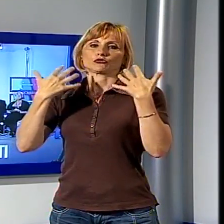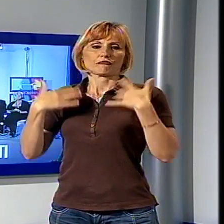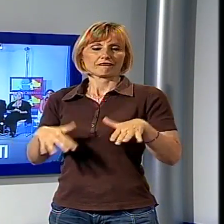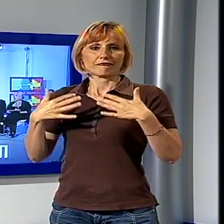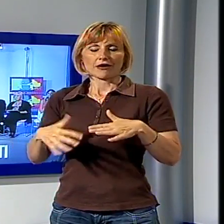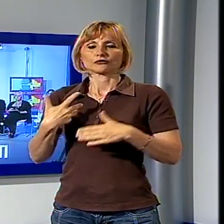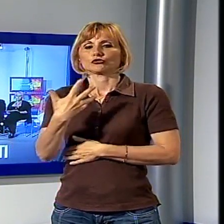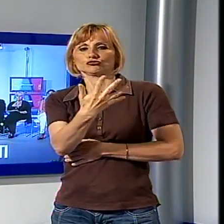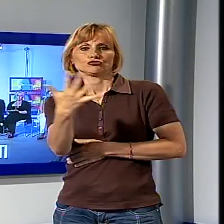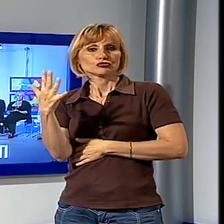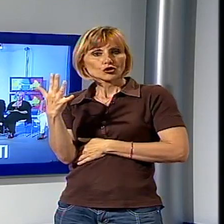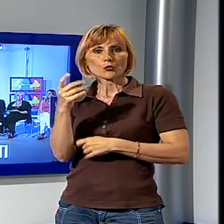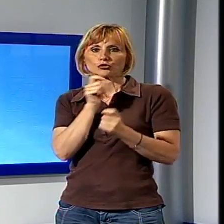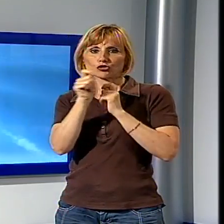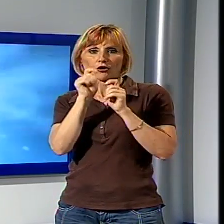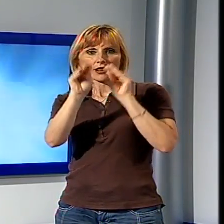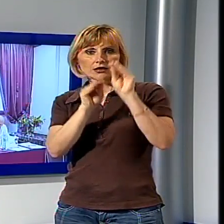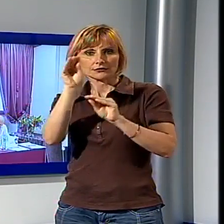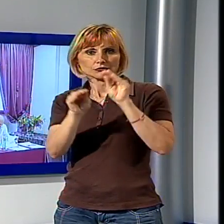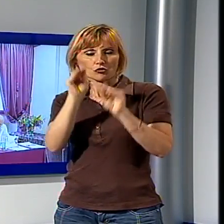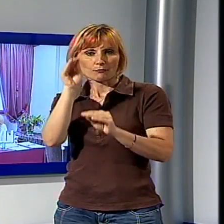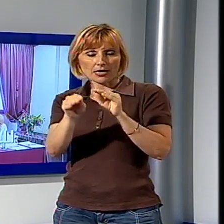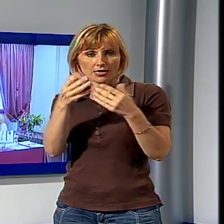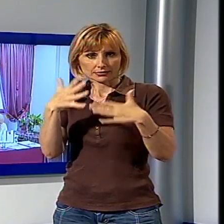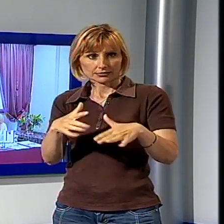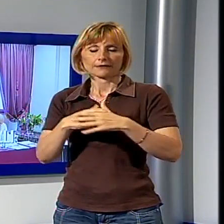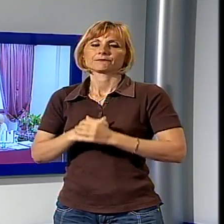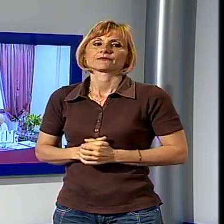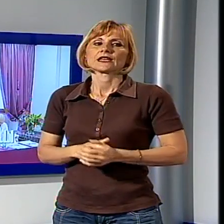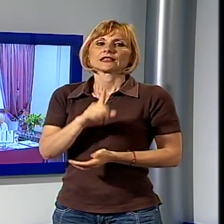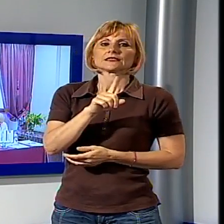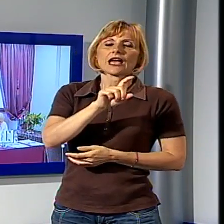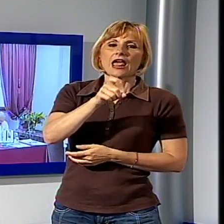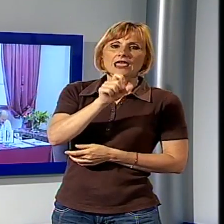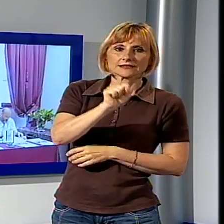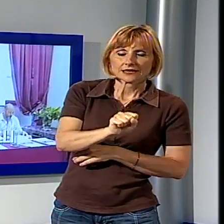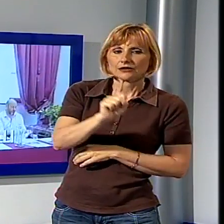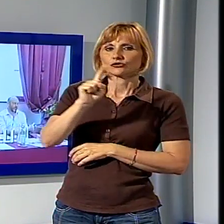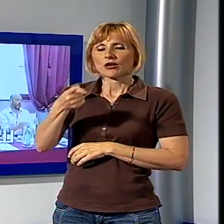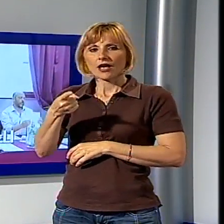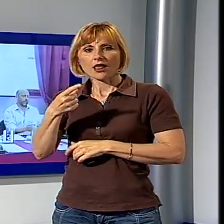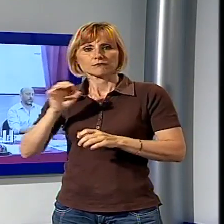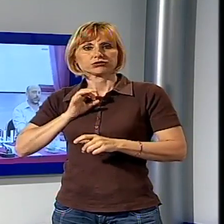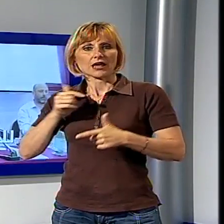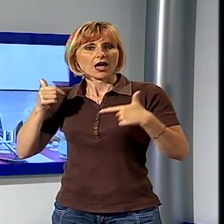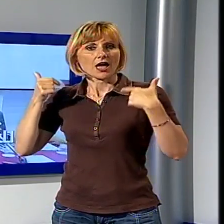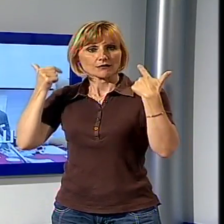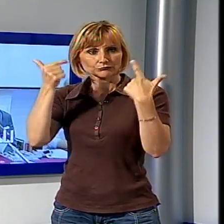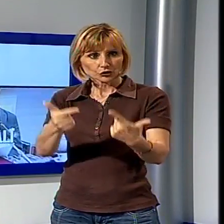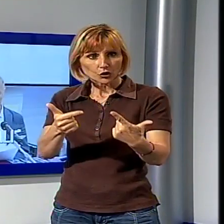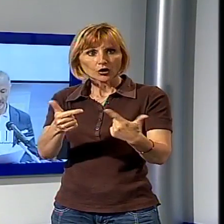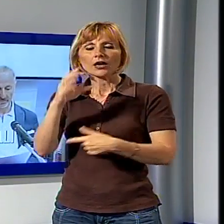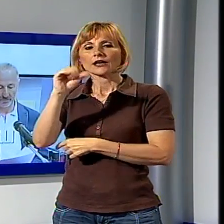5 giornalisti in studio Ad Alessandro e Galli il premio Catalani i promoter del Summer Festival